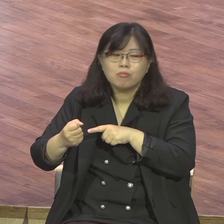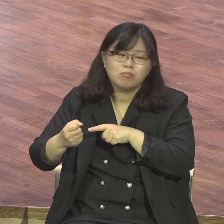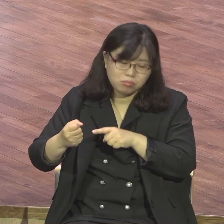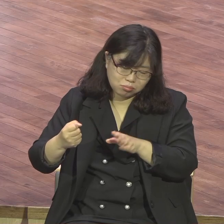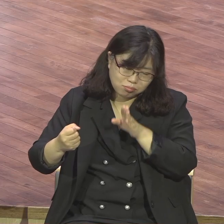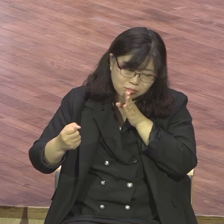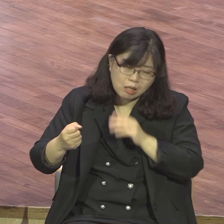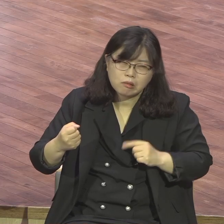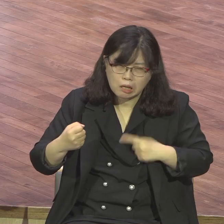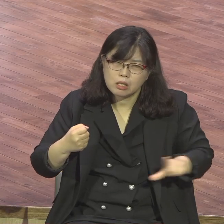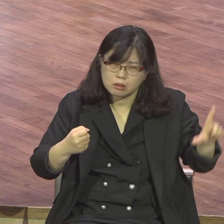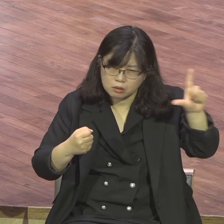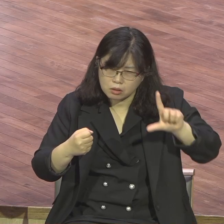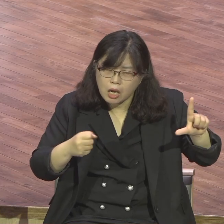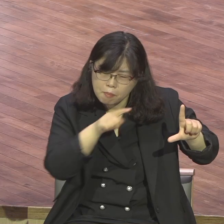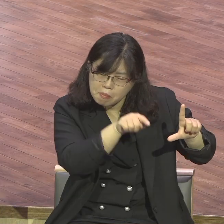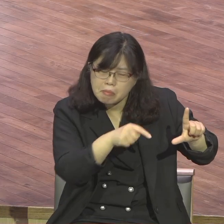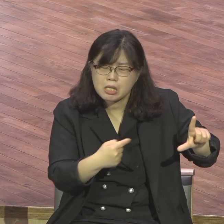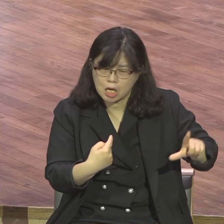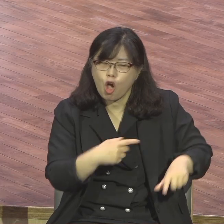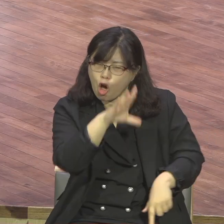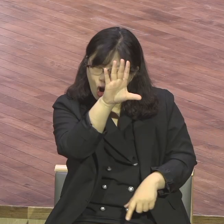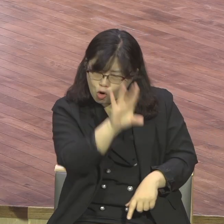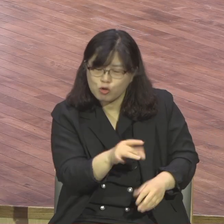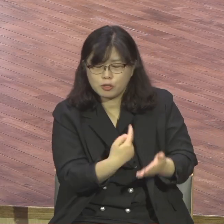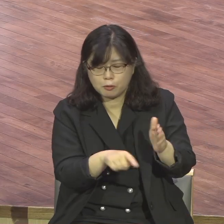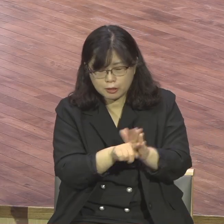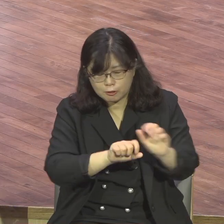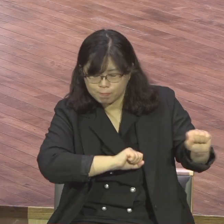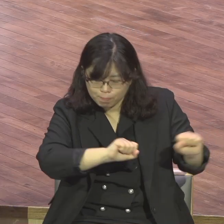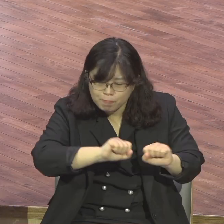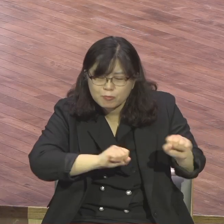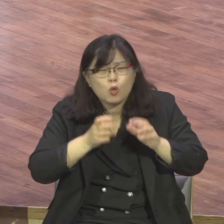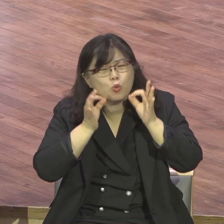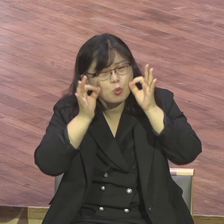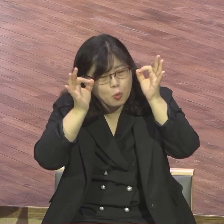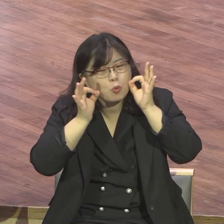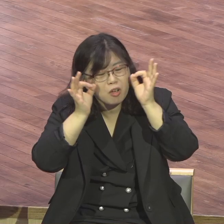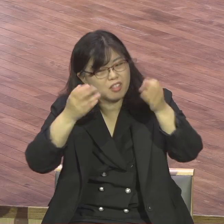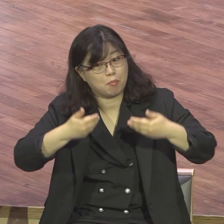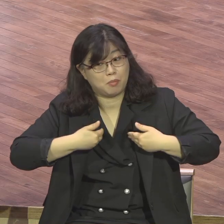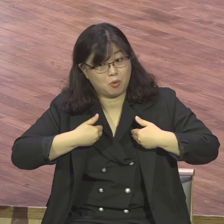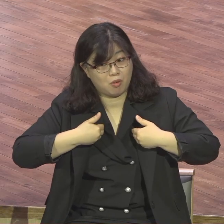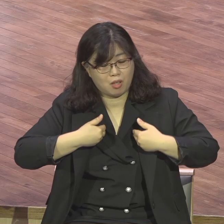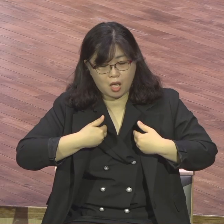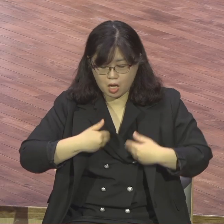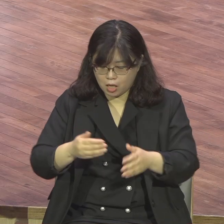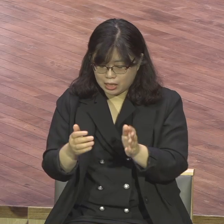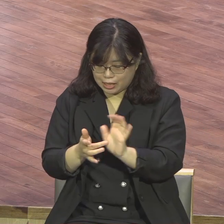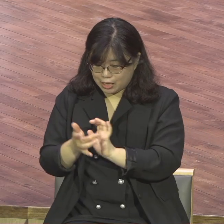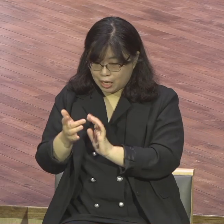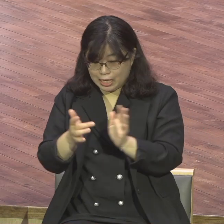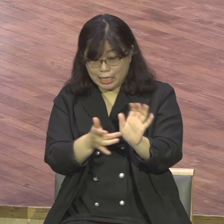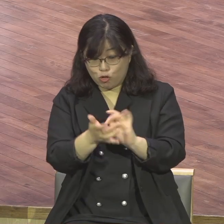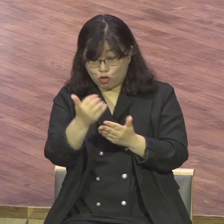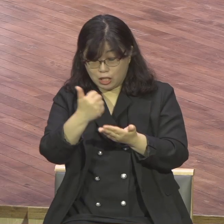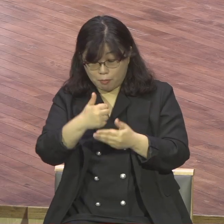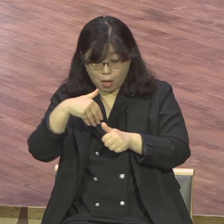독생자 독생자를 나를 구원하기가 독생자를 아낌없이 버리시기까지 나를